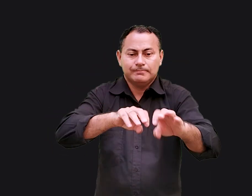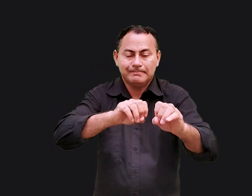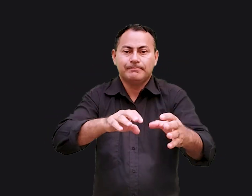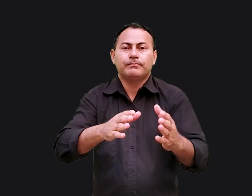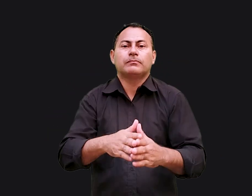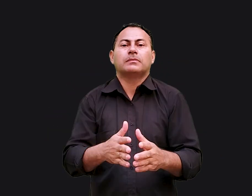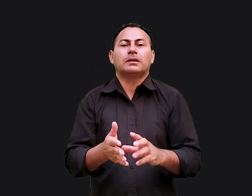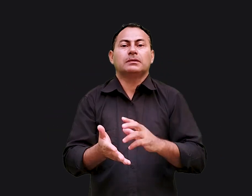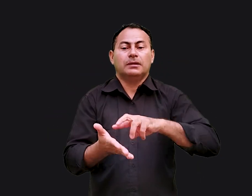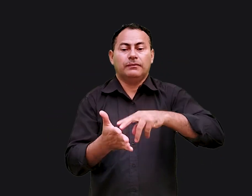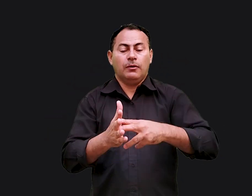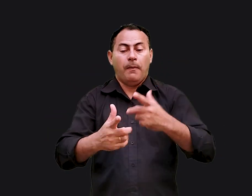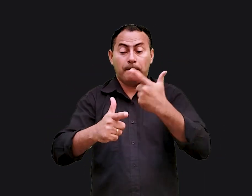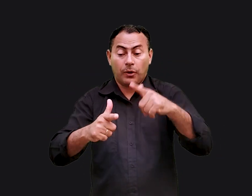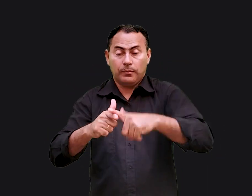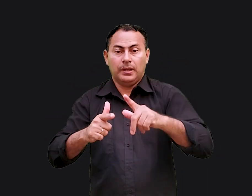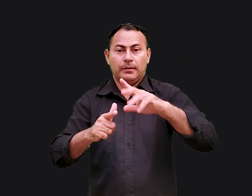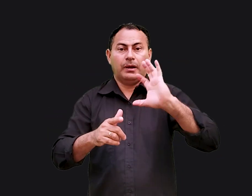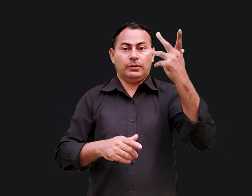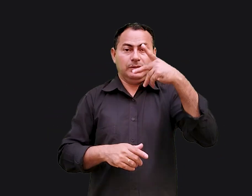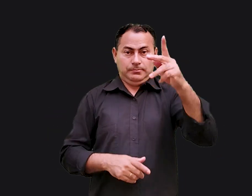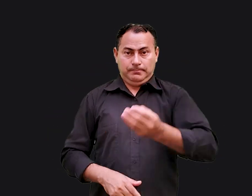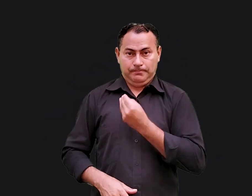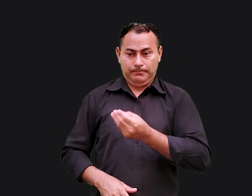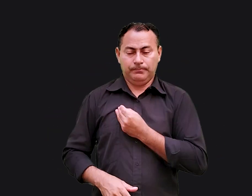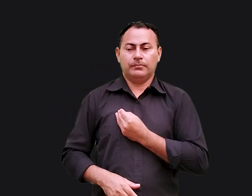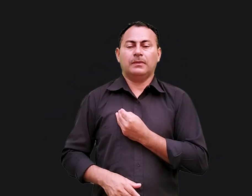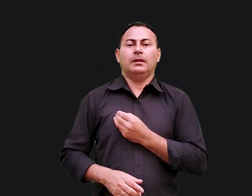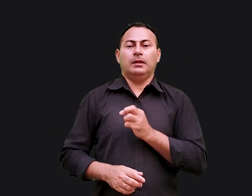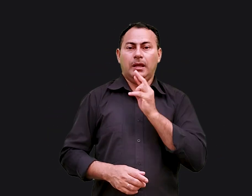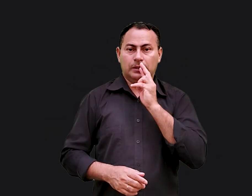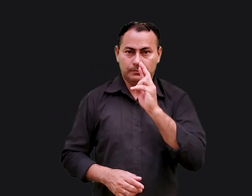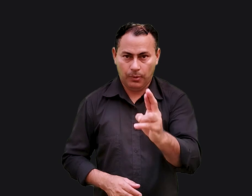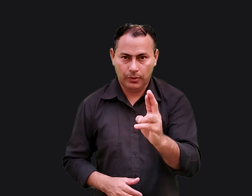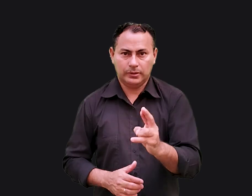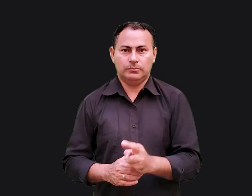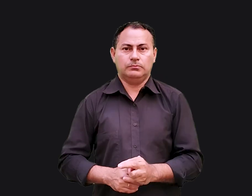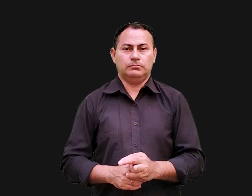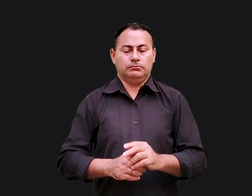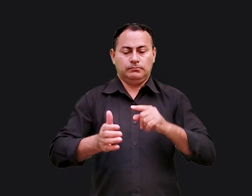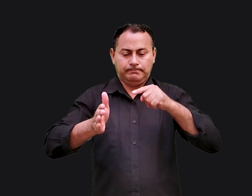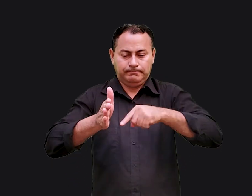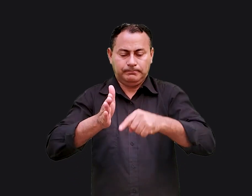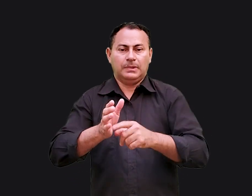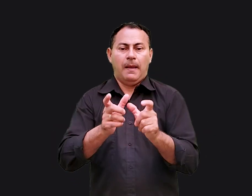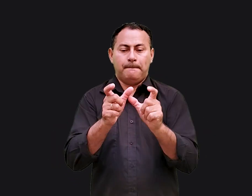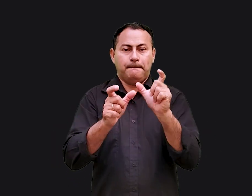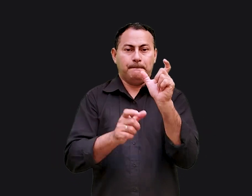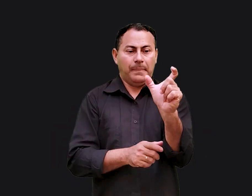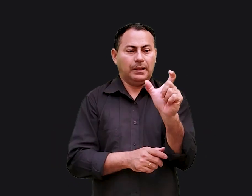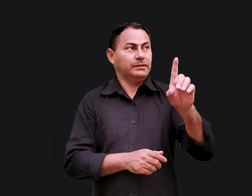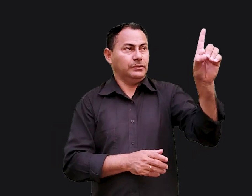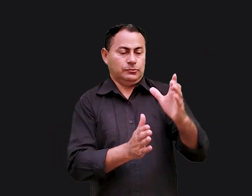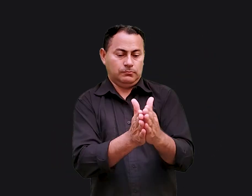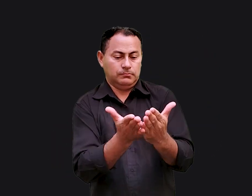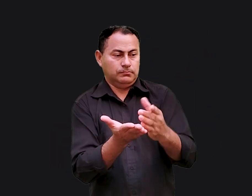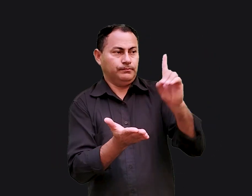isso significa que quando a tempestade vem sobre sua casa ele responde com o fundamento da palavra de